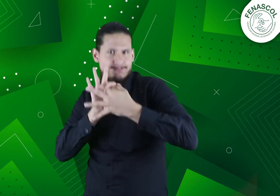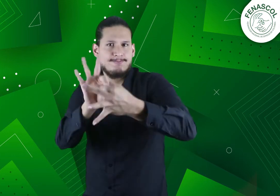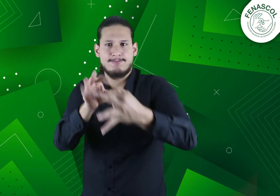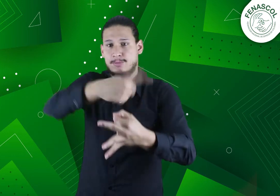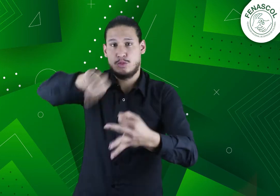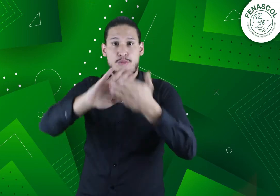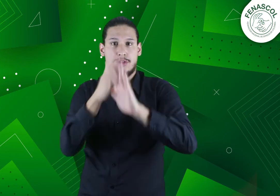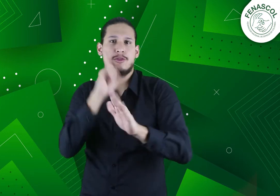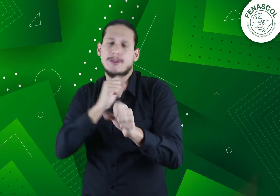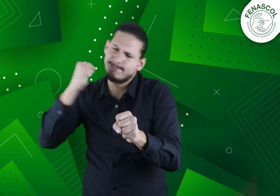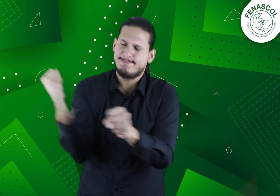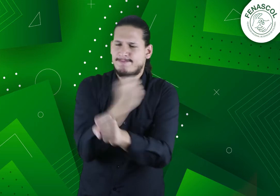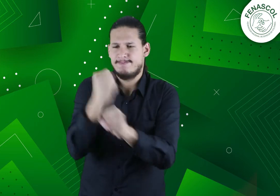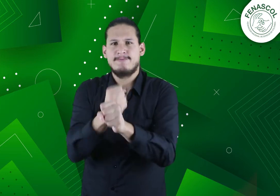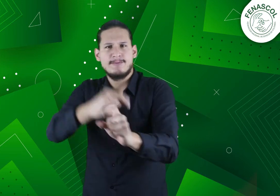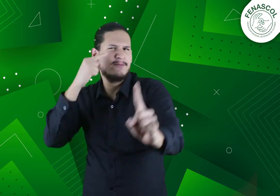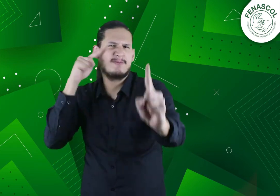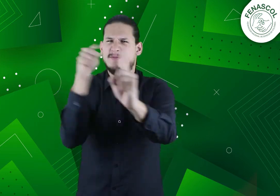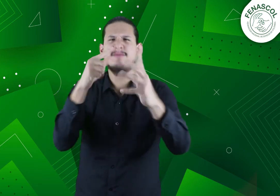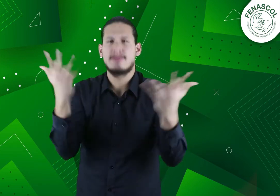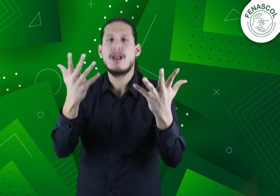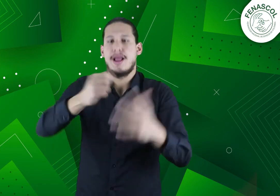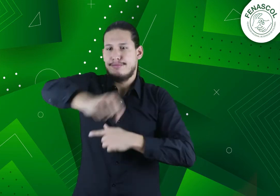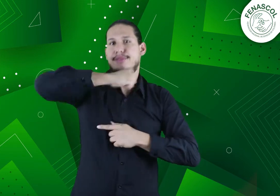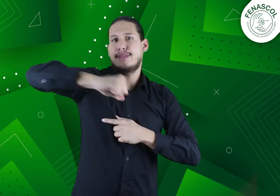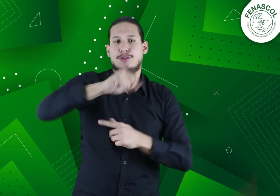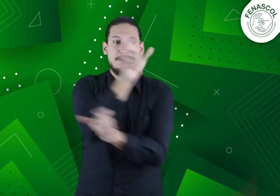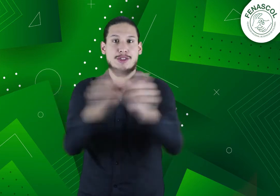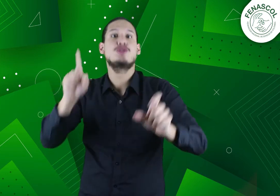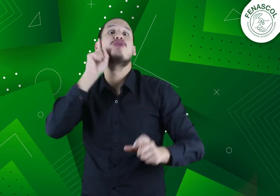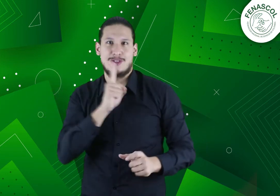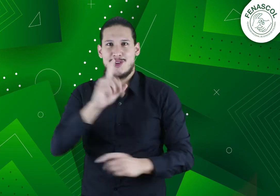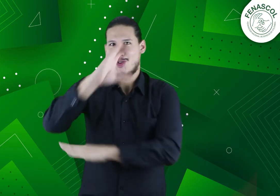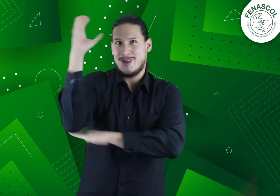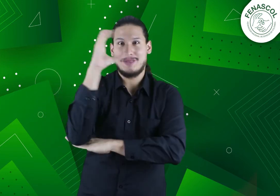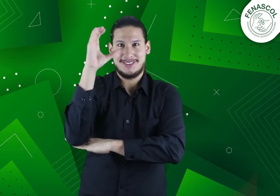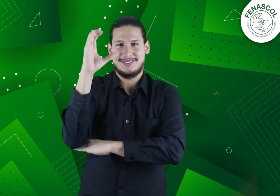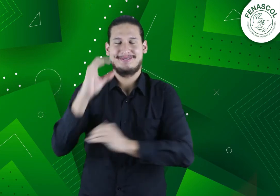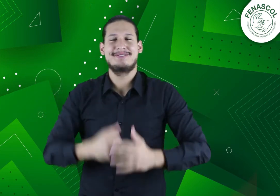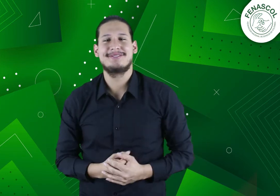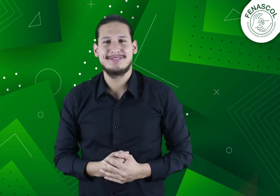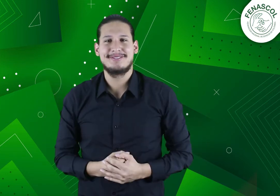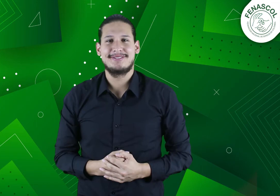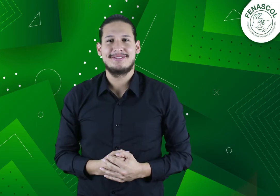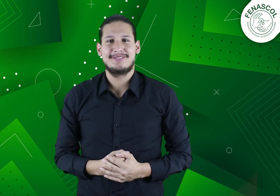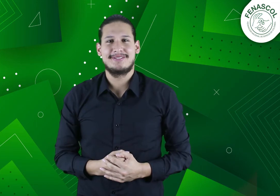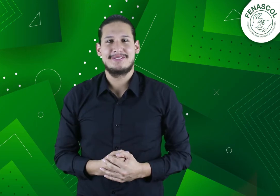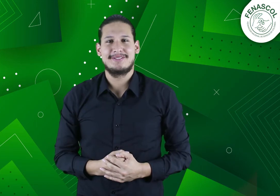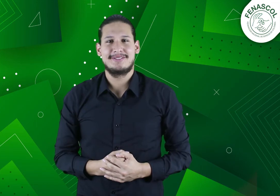comprometidos a seguir trabajando de la mano con todas las personas sordas, buscando garantizar los derechos de la población sorda colombiana.